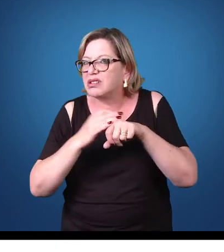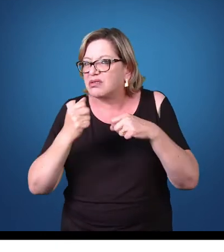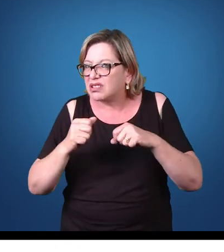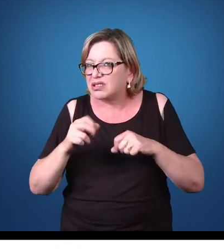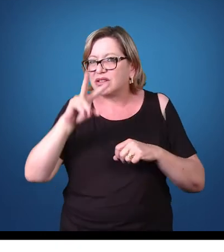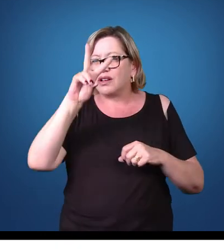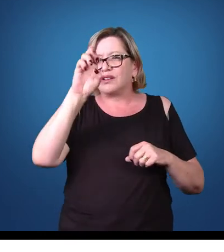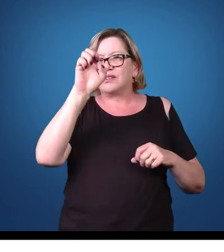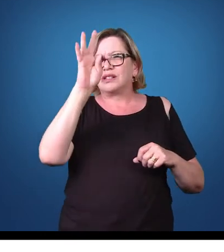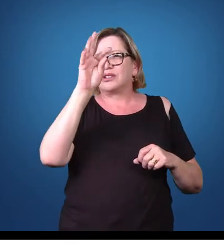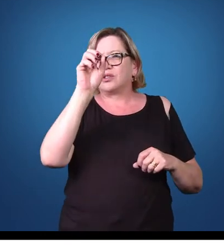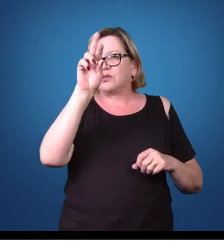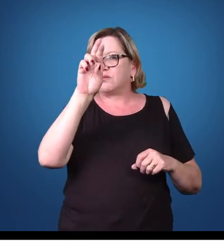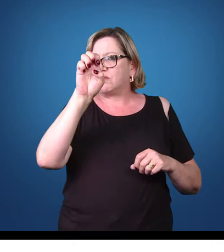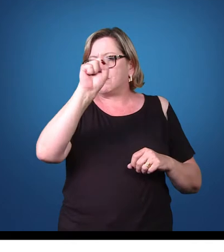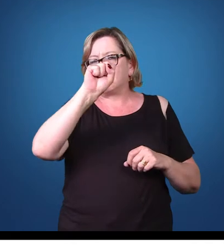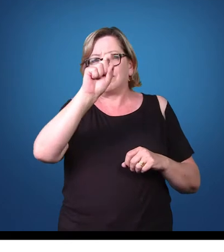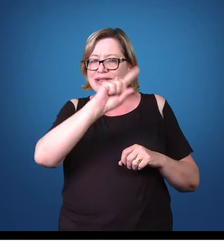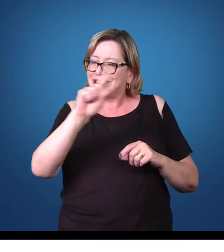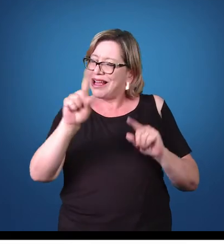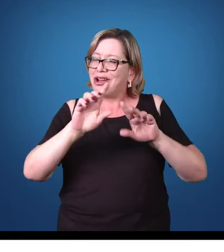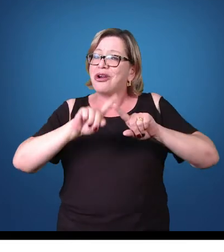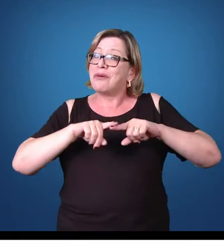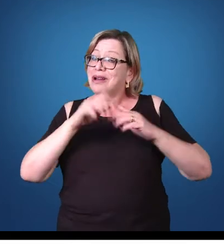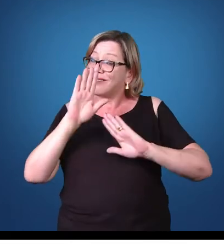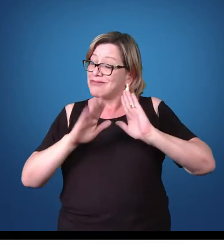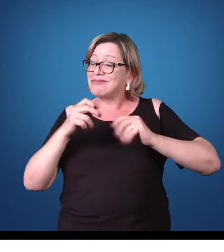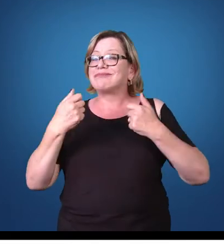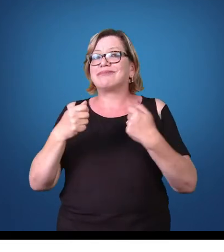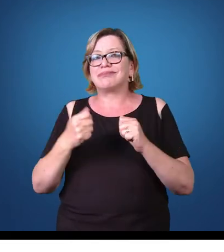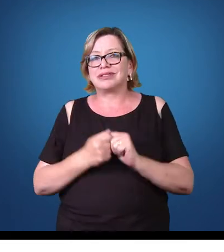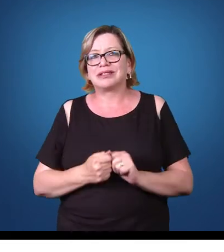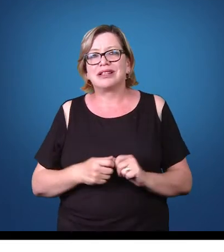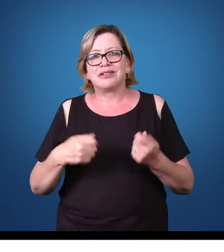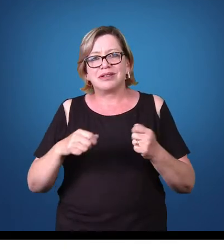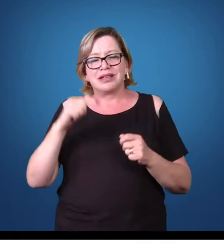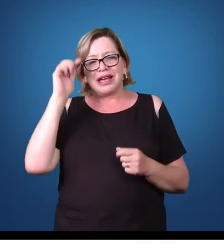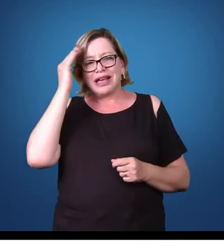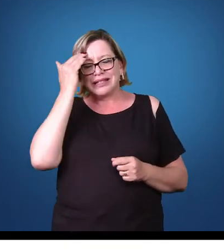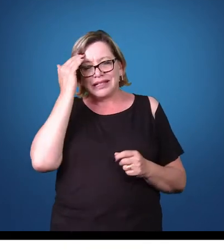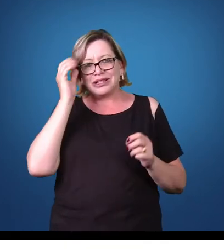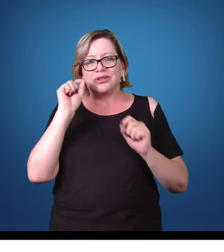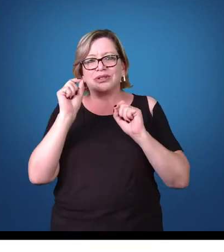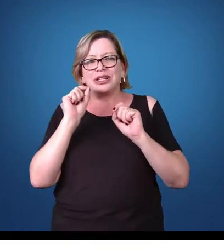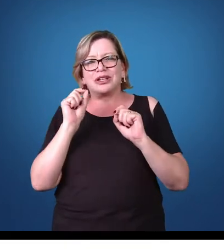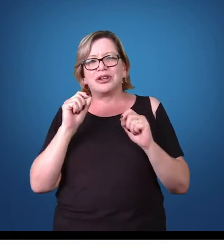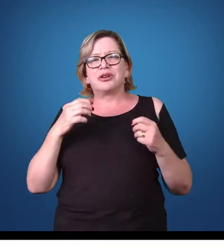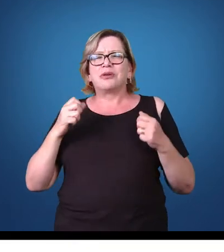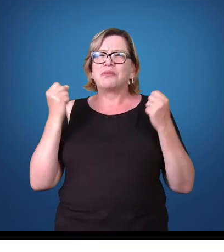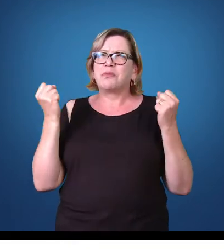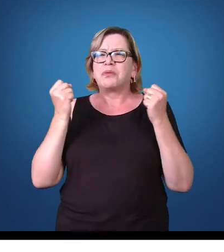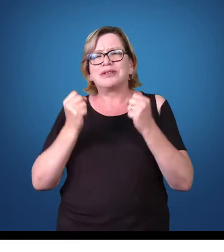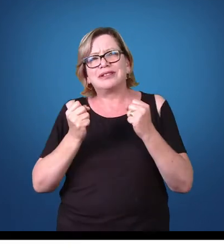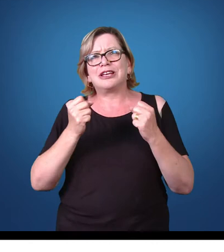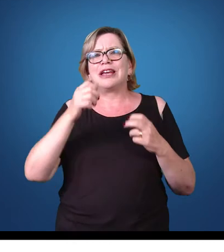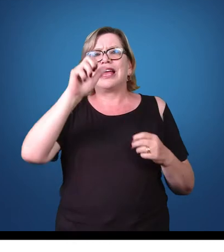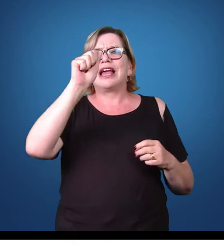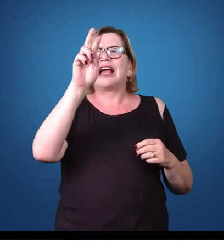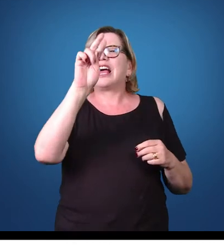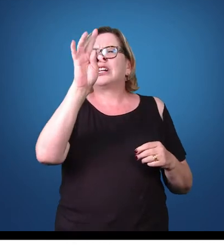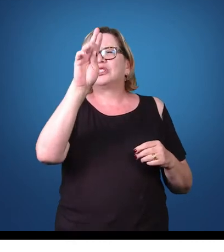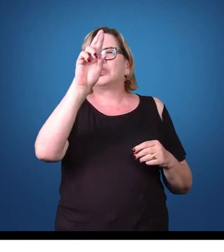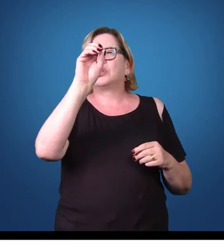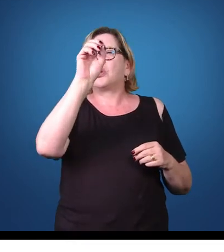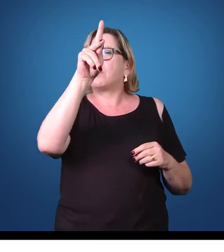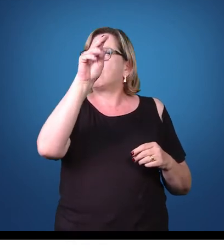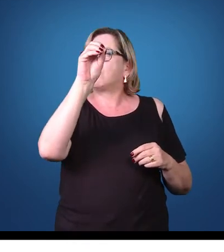aqueles que precisam de vetores, a gente tem que entender se esse vetor, que pode ser um artrópodo, pode ser um molusco